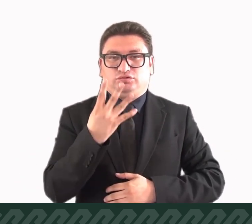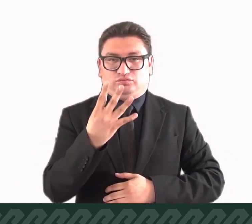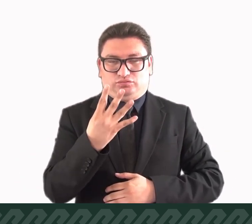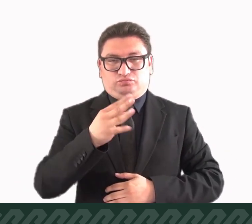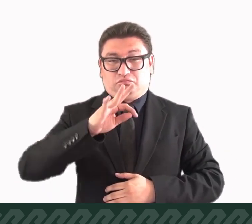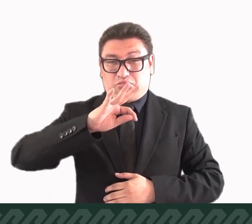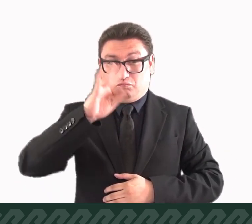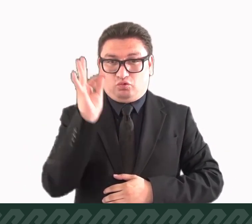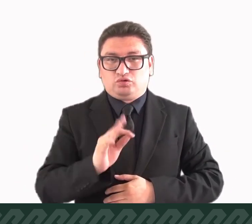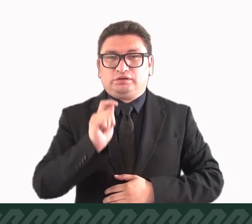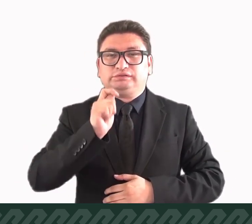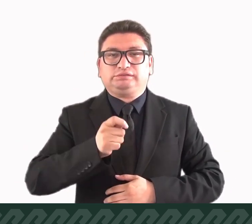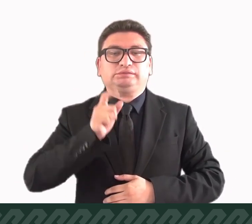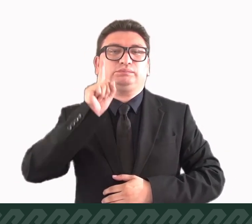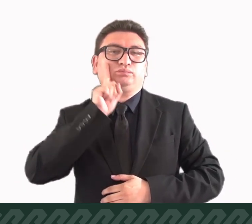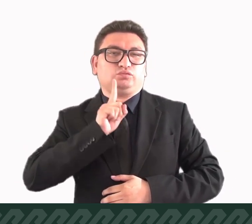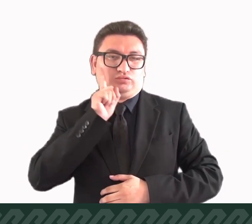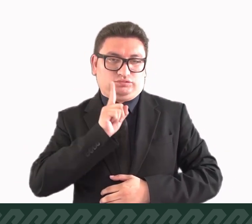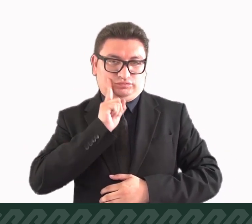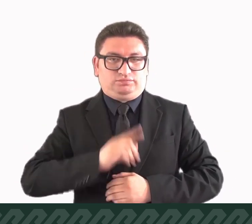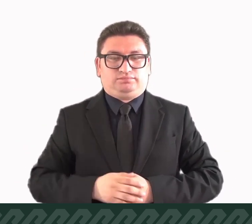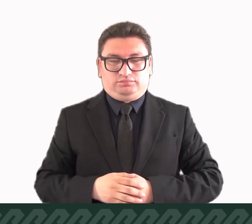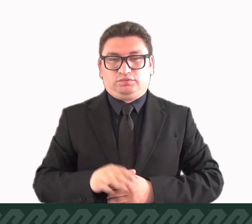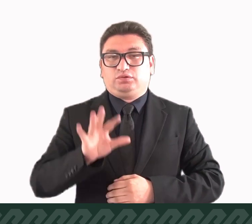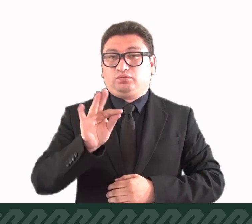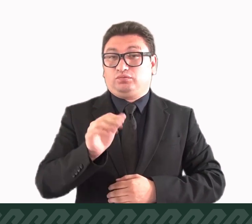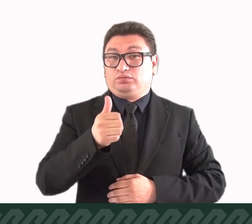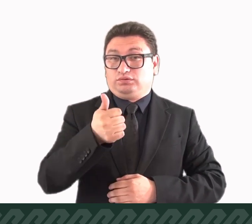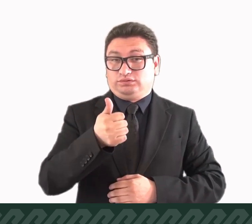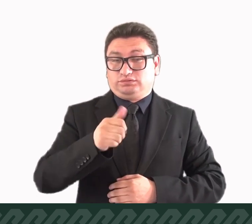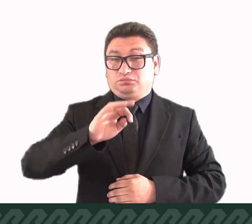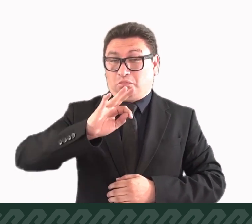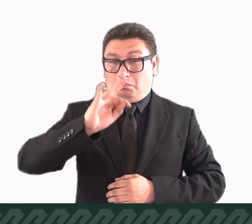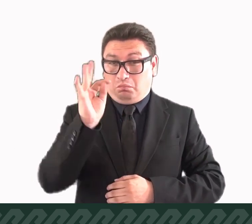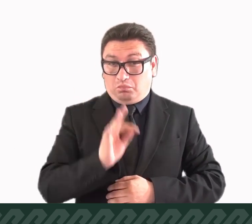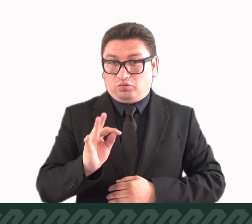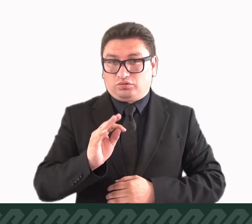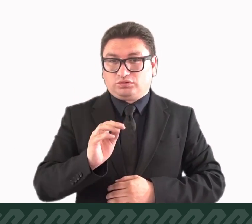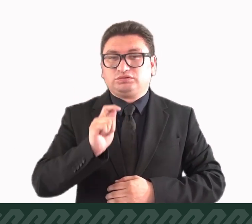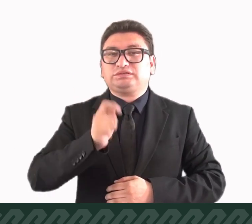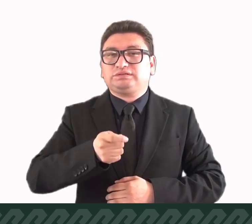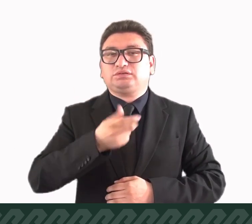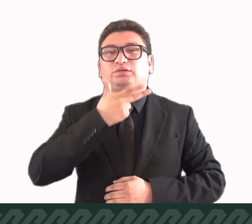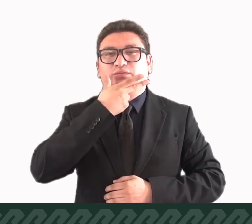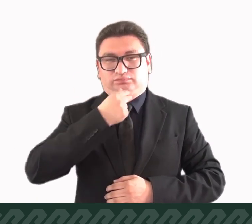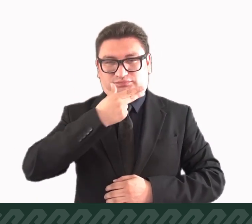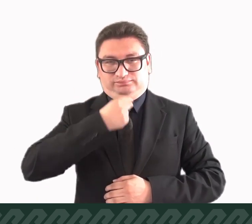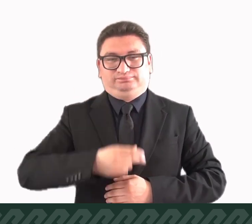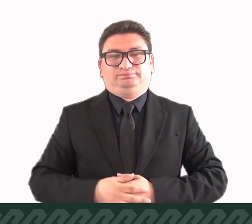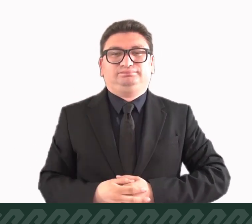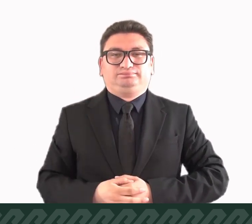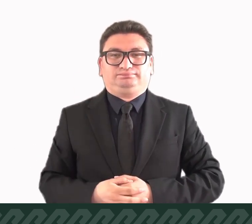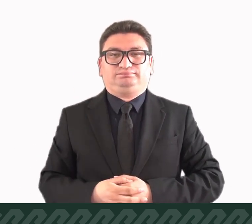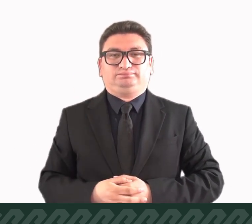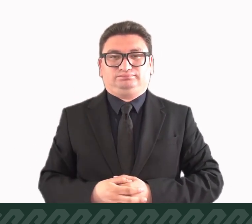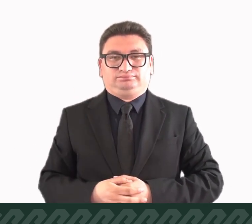54% son mujeres y 46% son hombres.